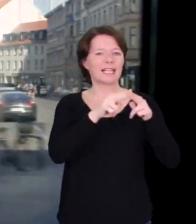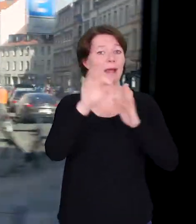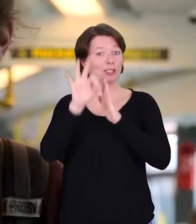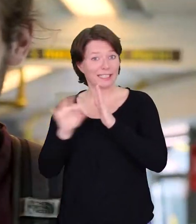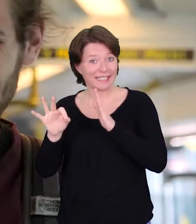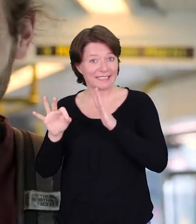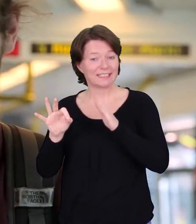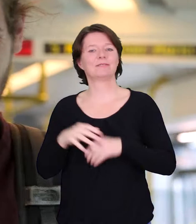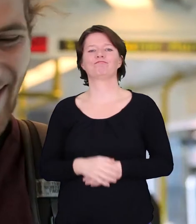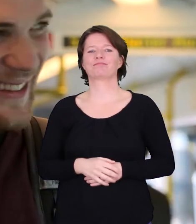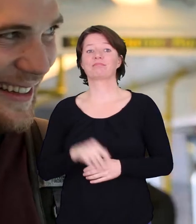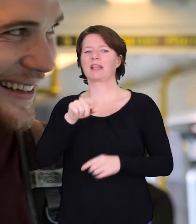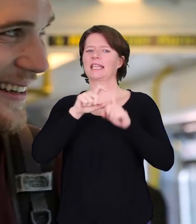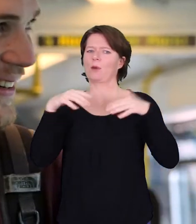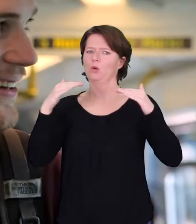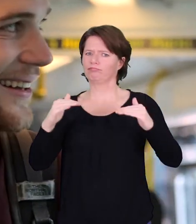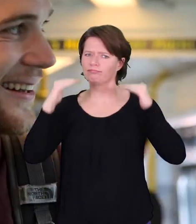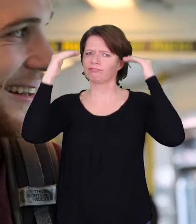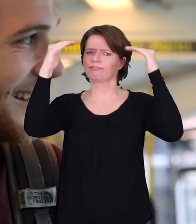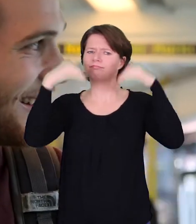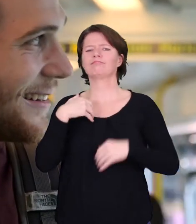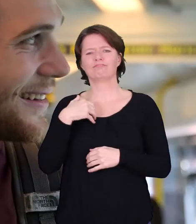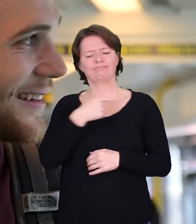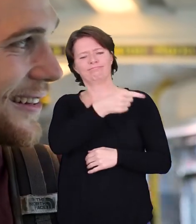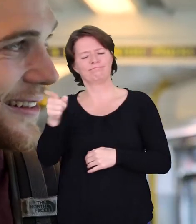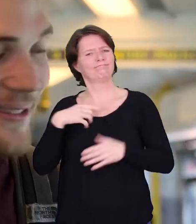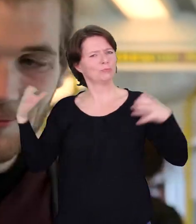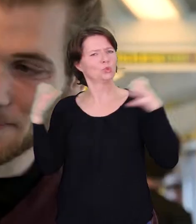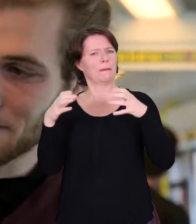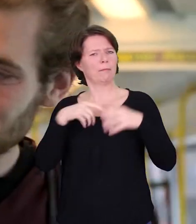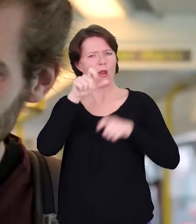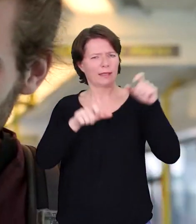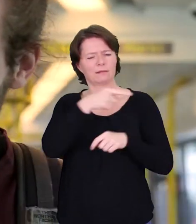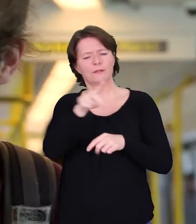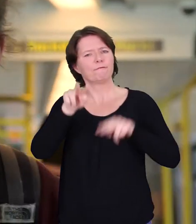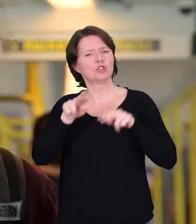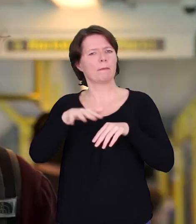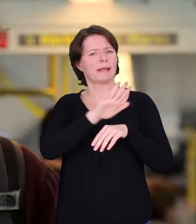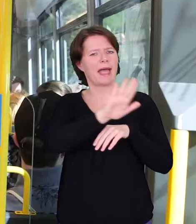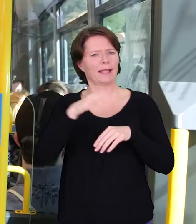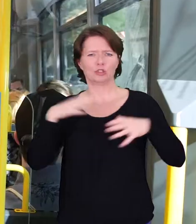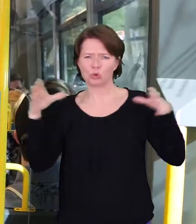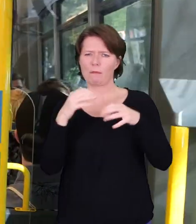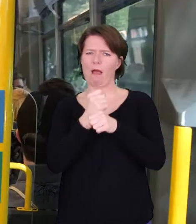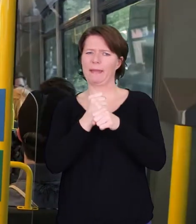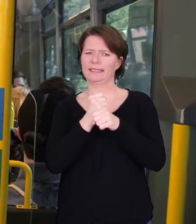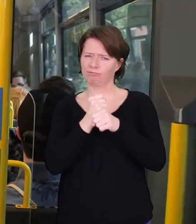Ich bin Felix, ich studiere Architektur an der Kunstakademie in Stuttgart. Ich finde es interessant, mit Leuten aus verschiedenen Disziplinen zu arbeiten,